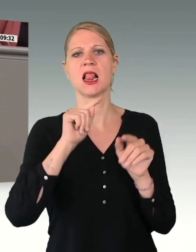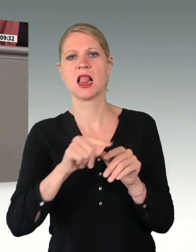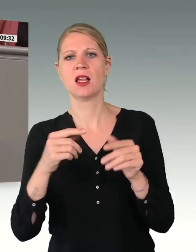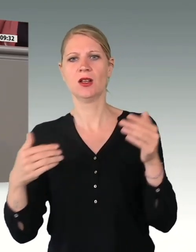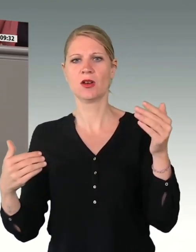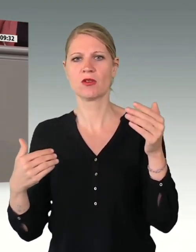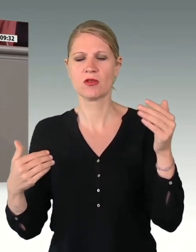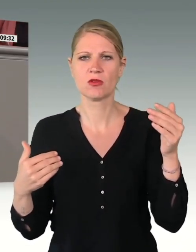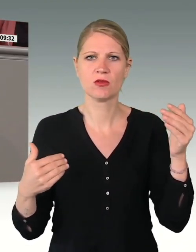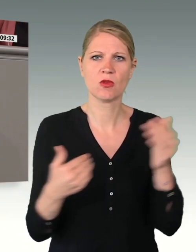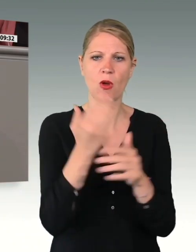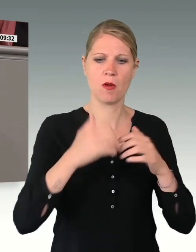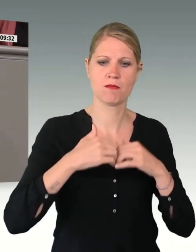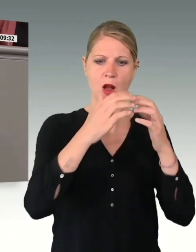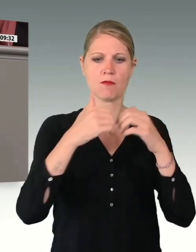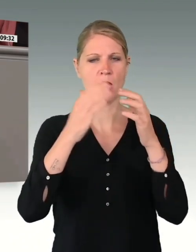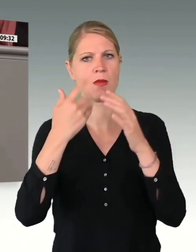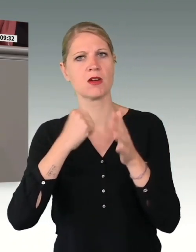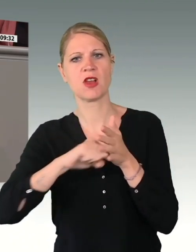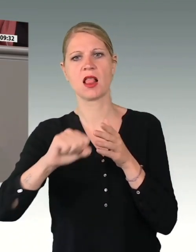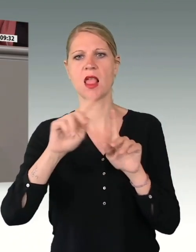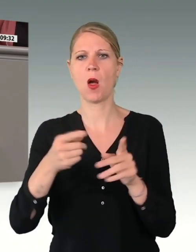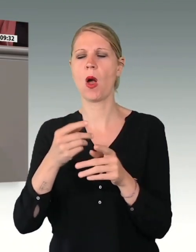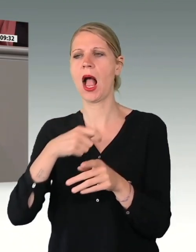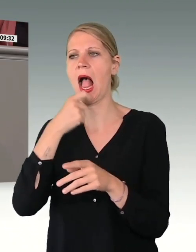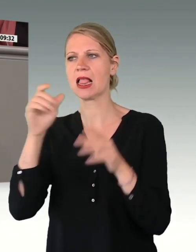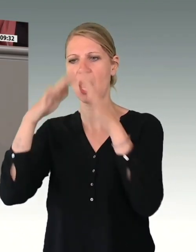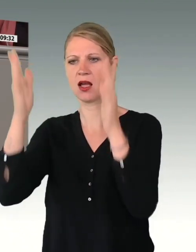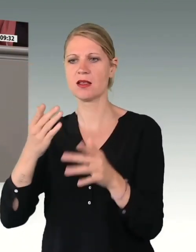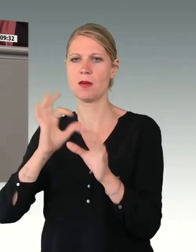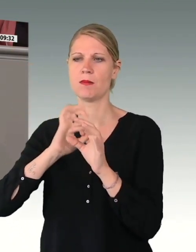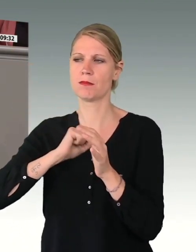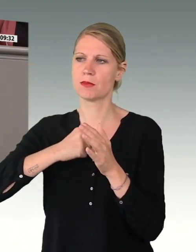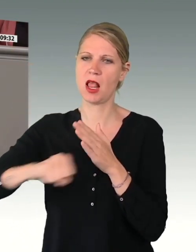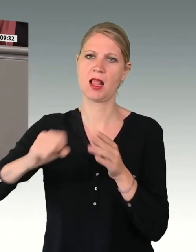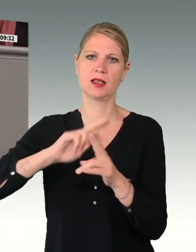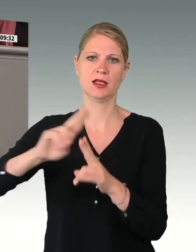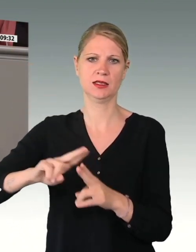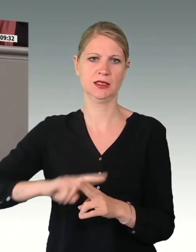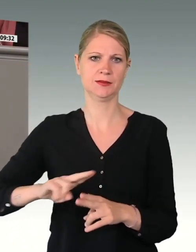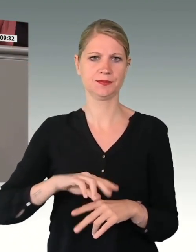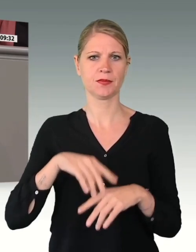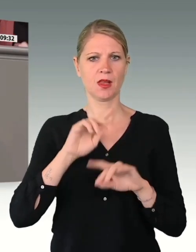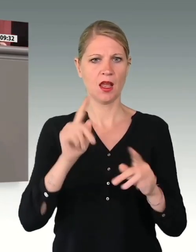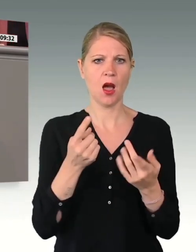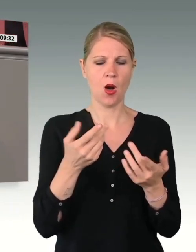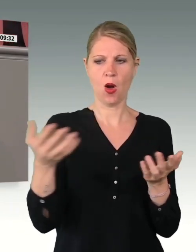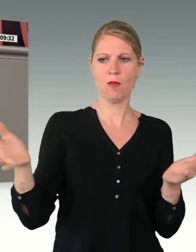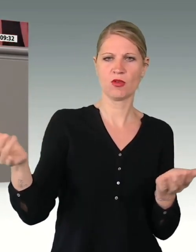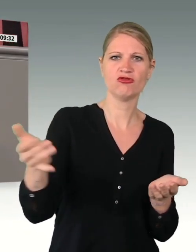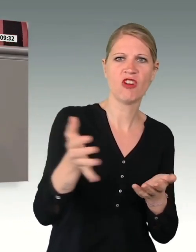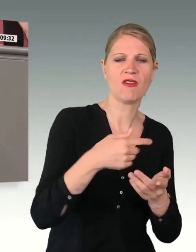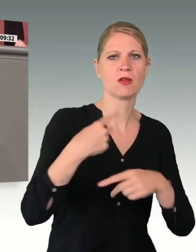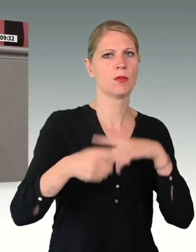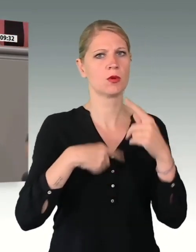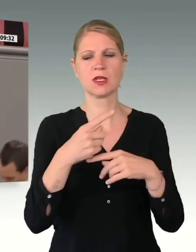zukommen zu lassen. Und eine weitere Sache hat sich nicht wirklich geändert. Beschaffungsprozesse sind unflexibel, langwierig